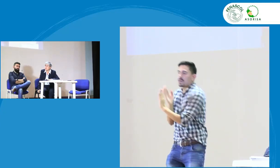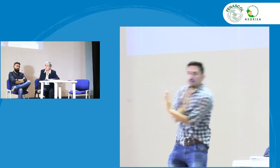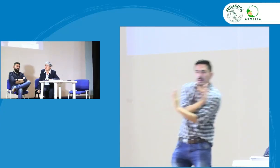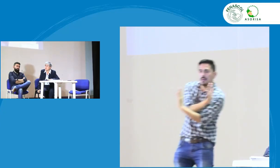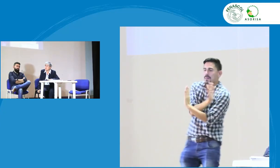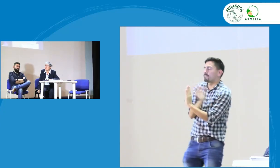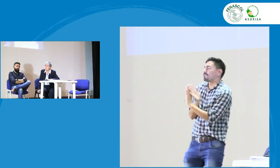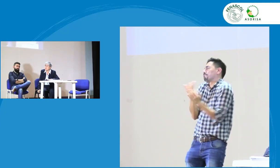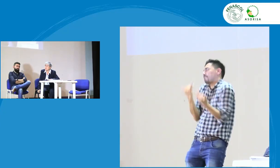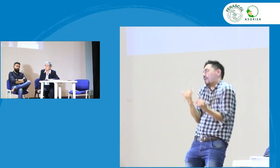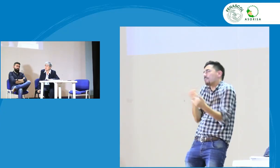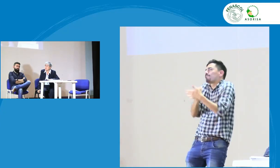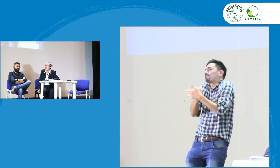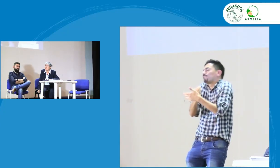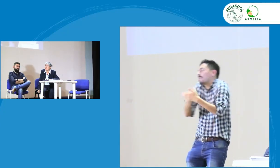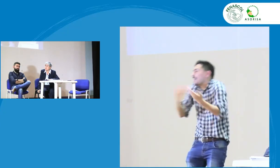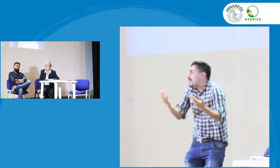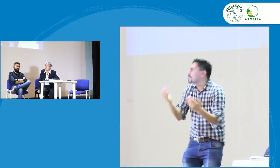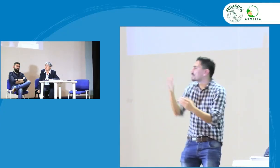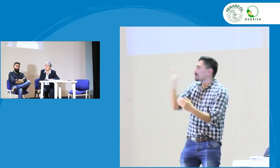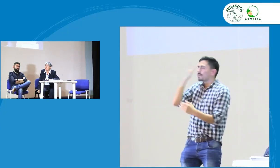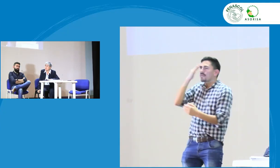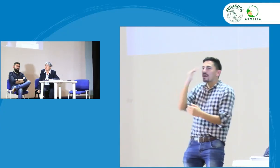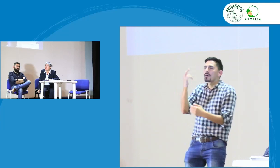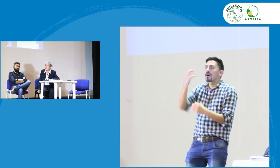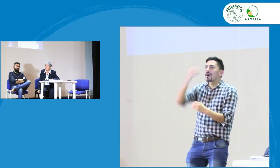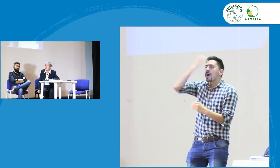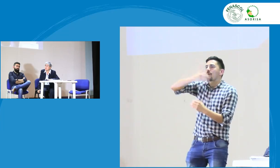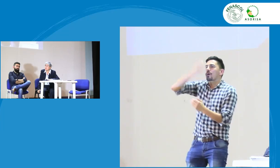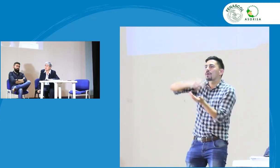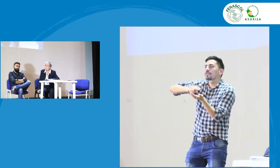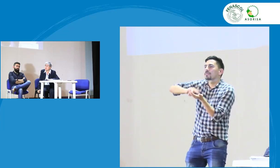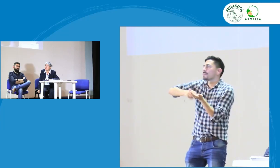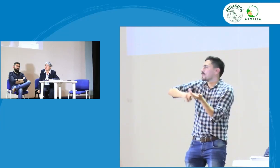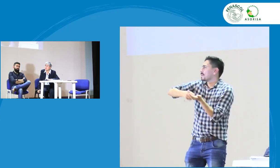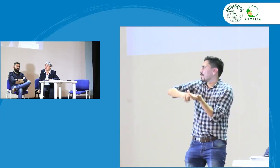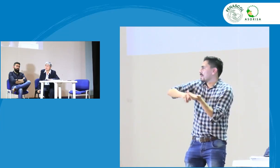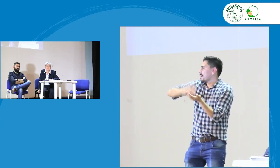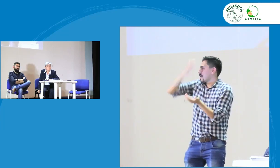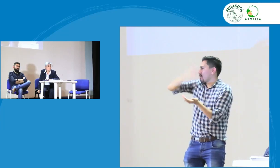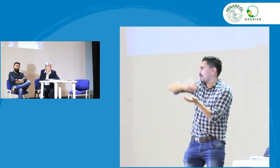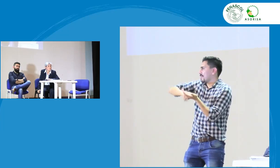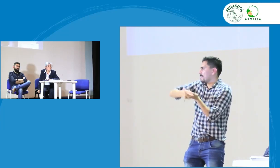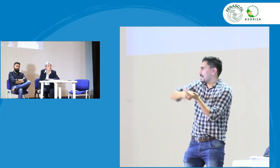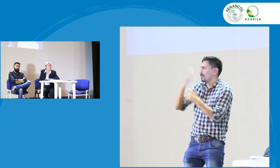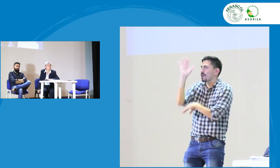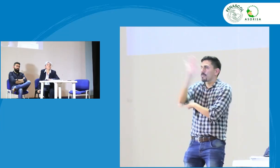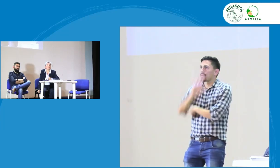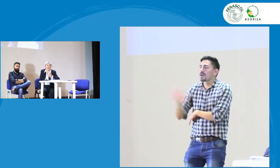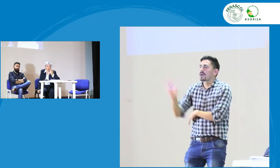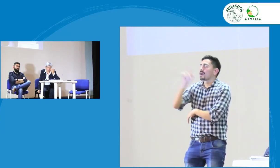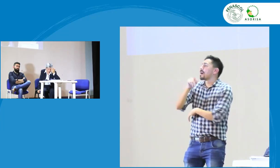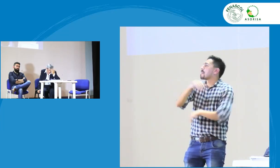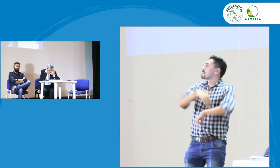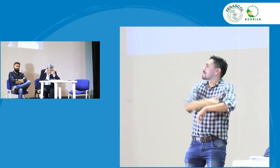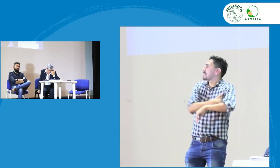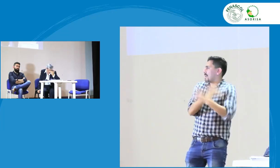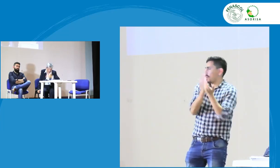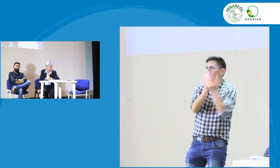Agregando también pues a eso estamos tratando como ustedes saben el ENILSE que es la evaluación nacional de